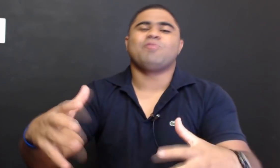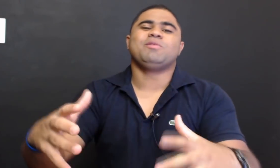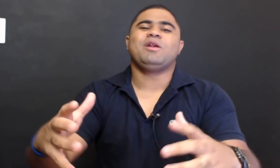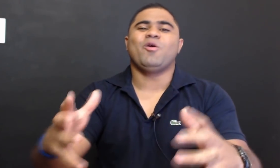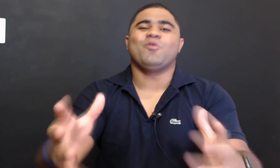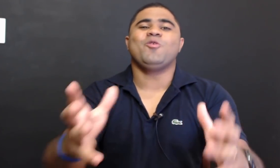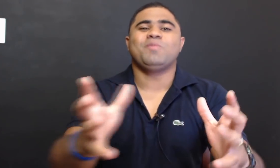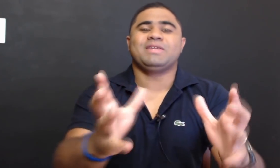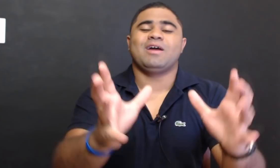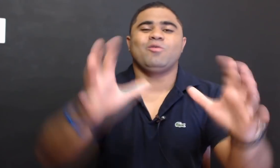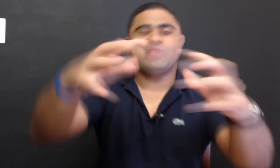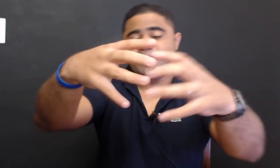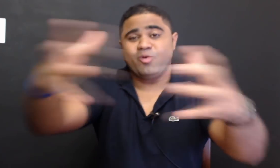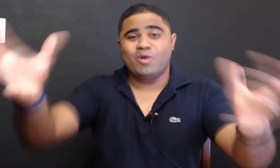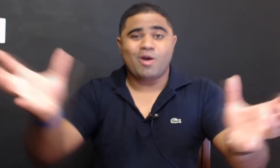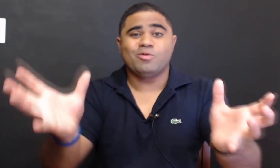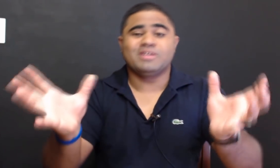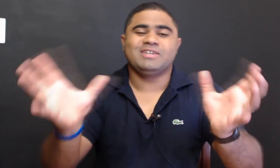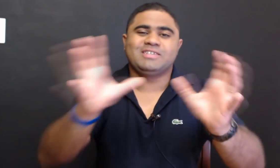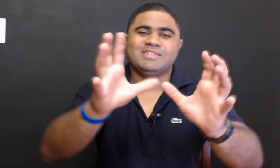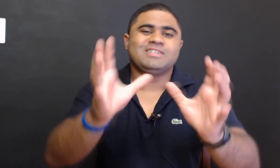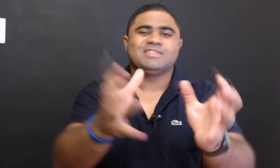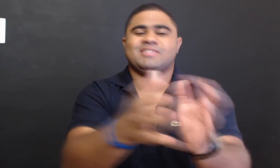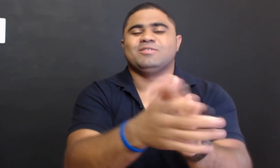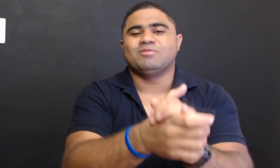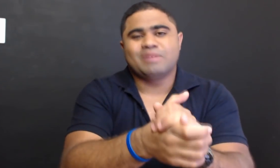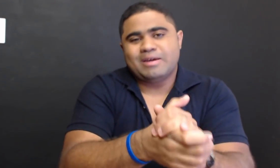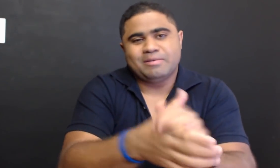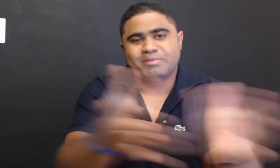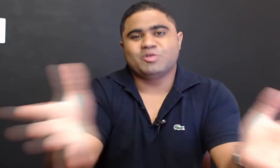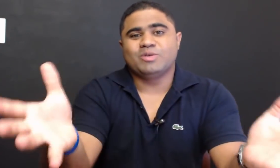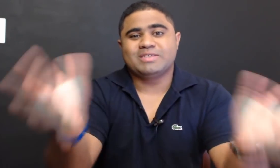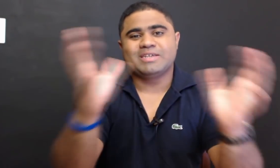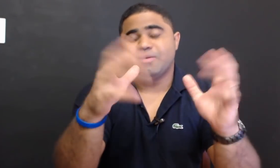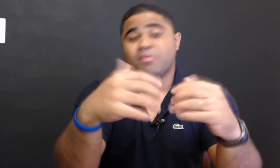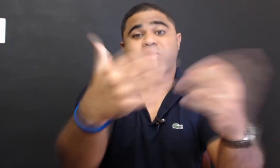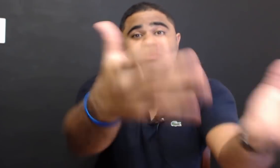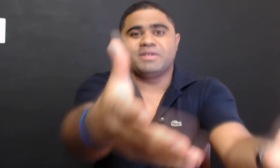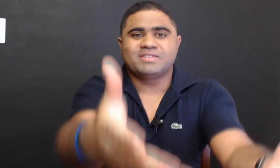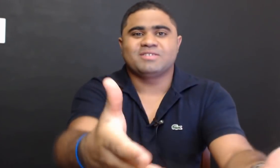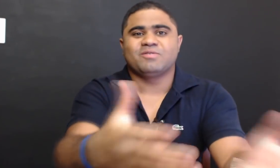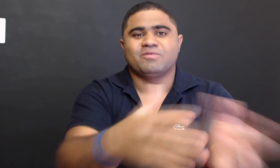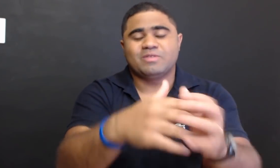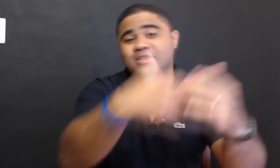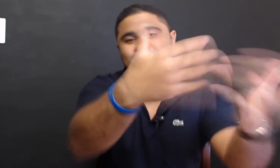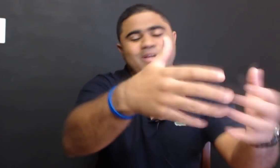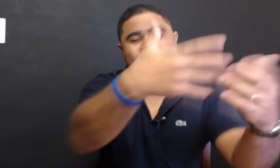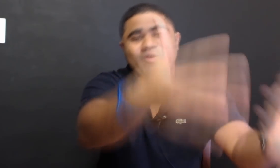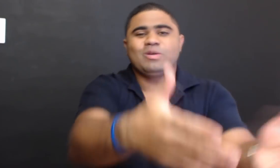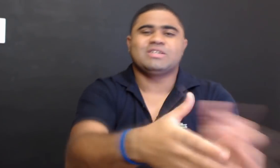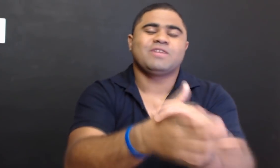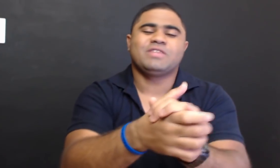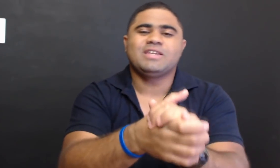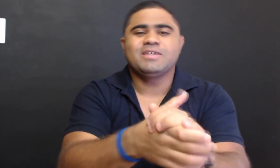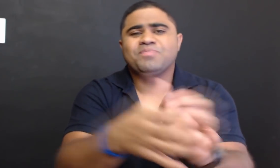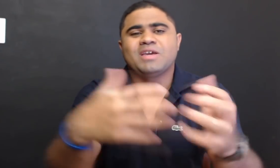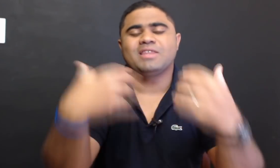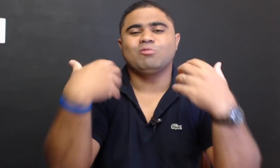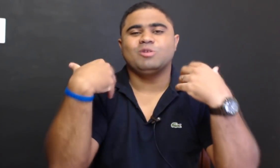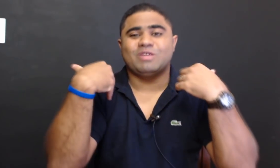comer a melhor roupa e tal. E era um local que pessoas prósperas iam e vão nessa cafeteria. Então, eu